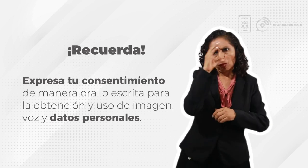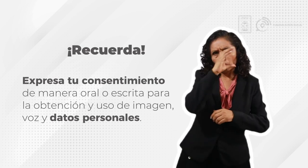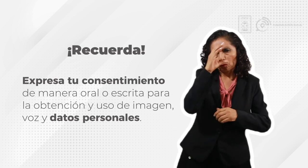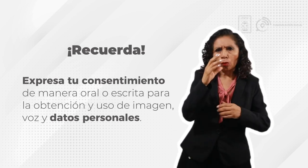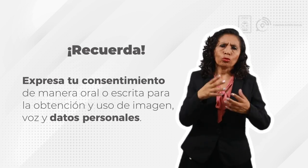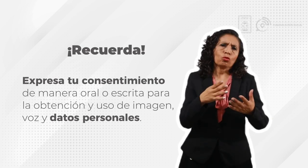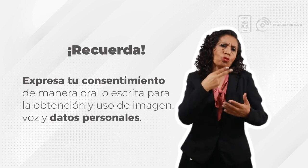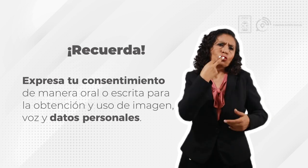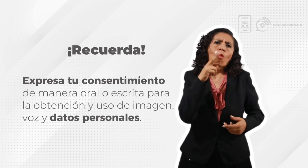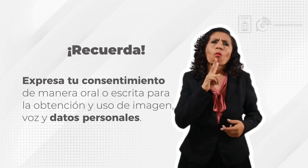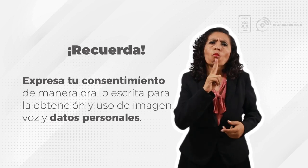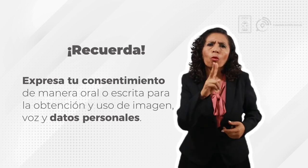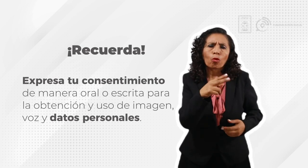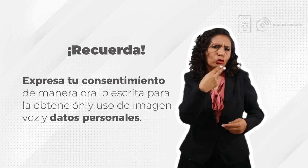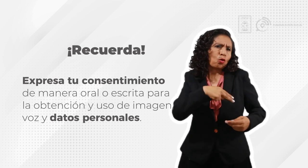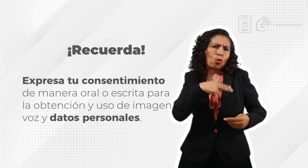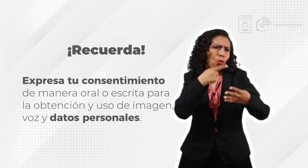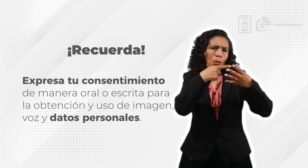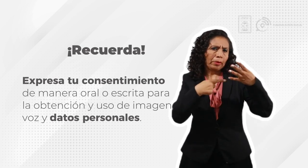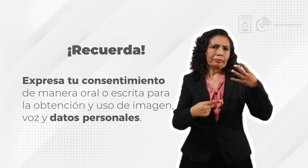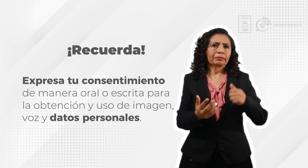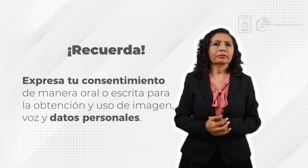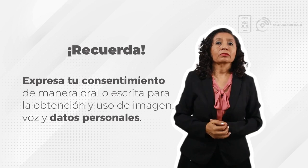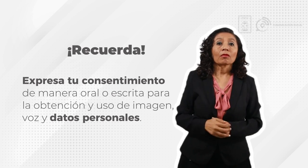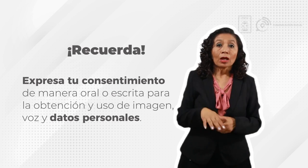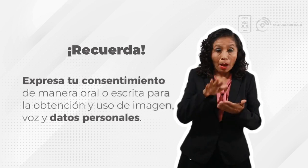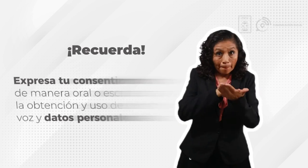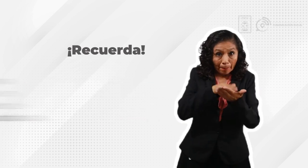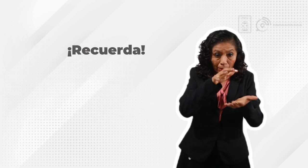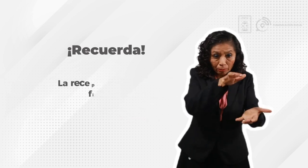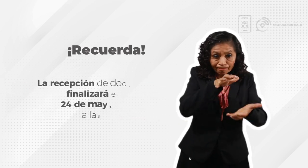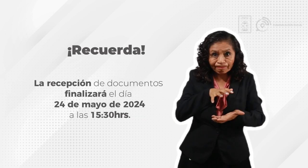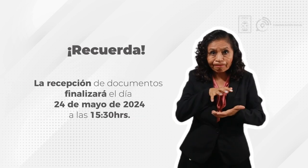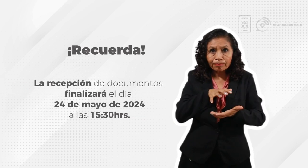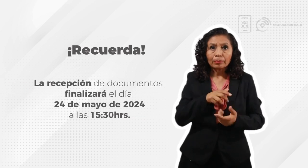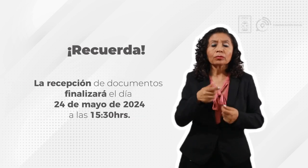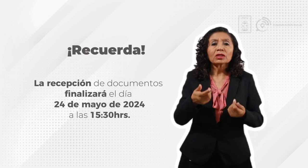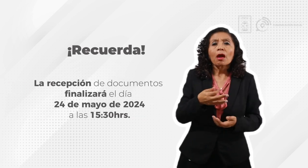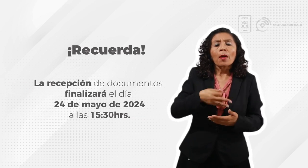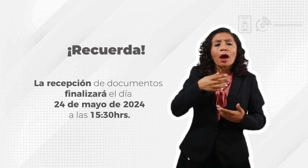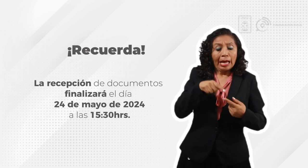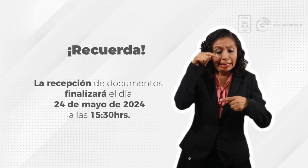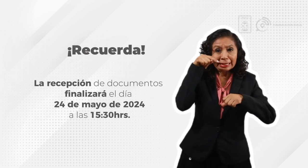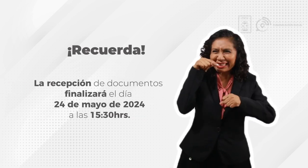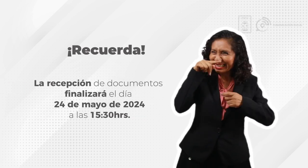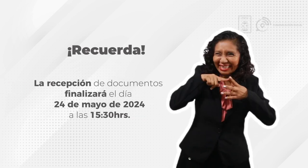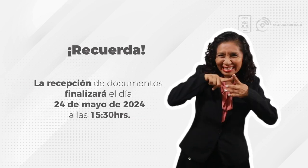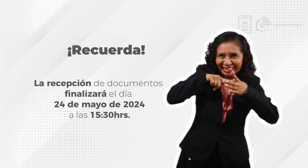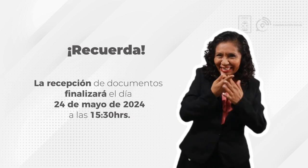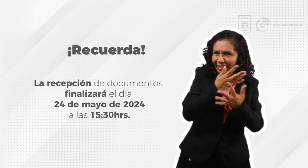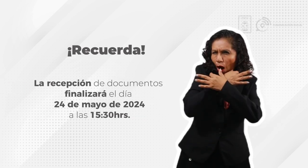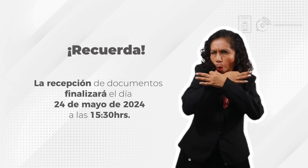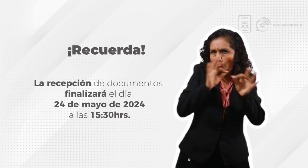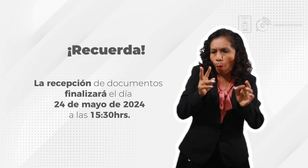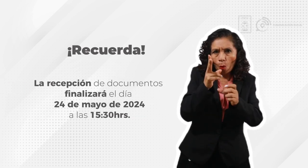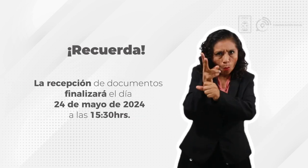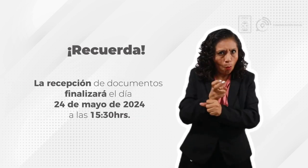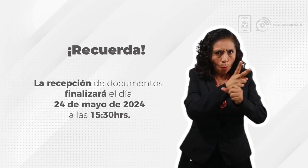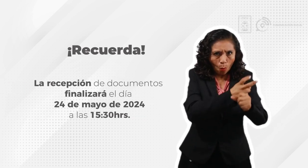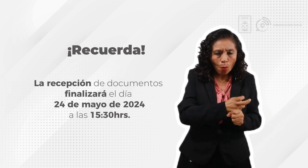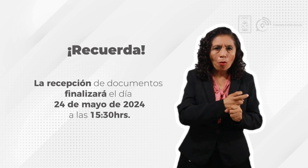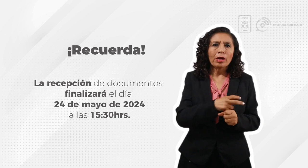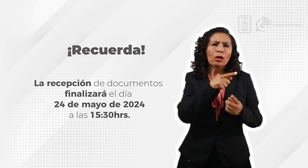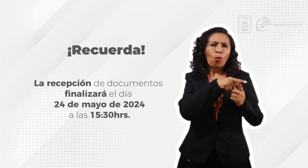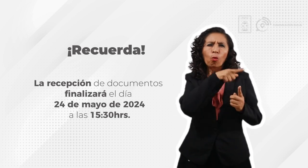la obtención y uso de imagen, voz y datos personales. La recepción de documentos estará aceptada desde el momento de la